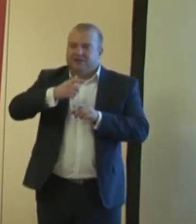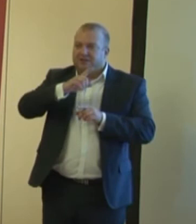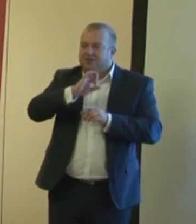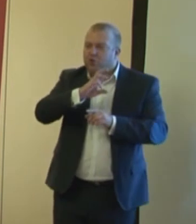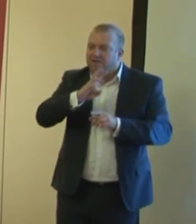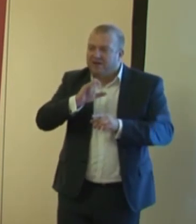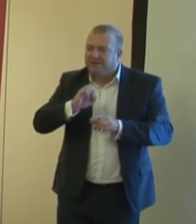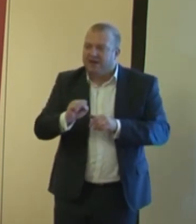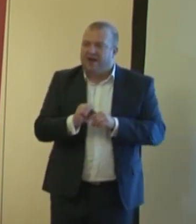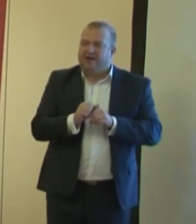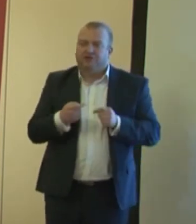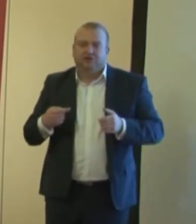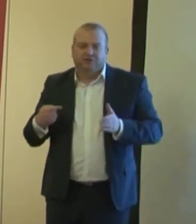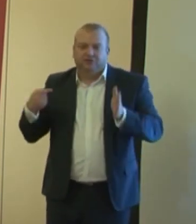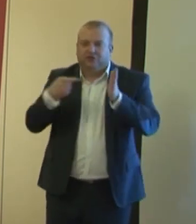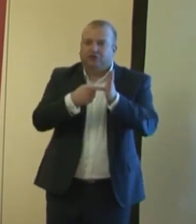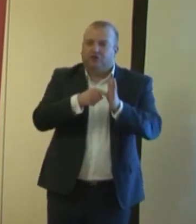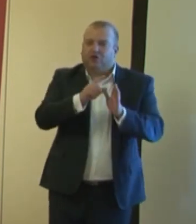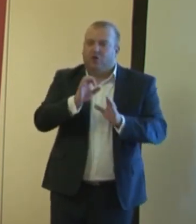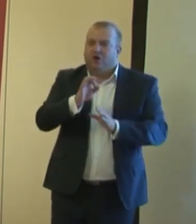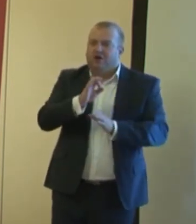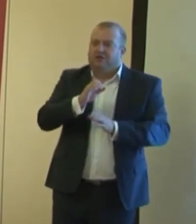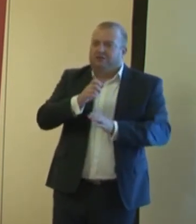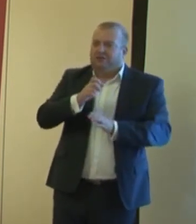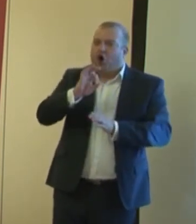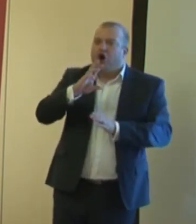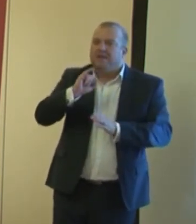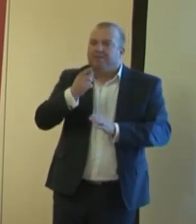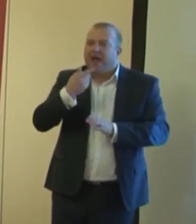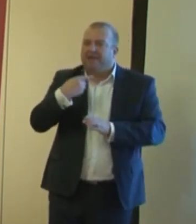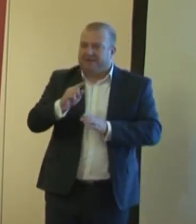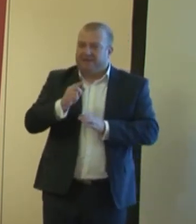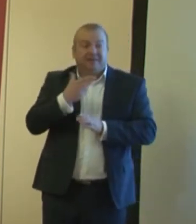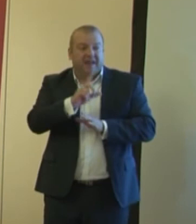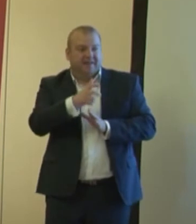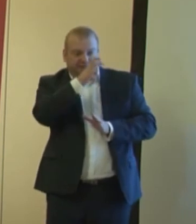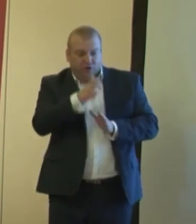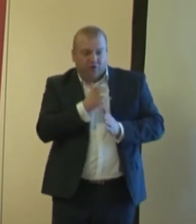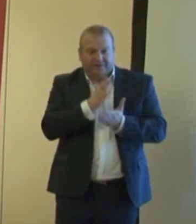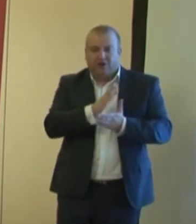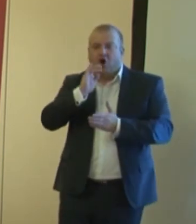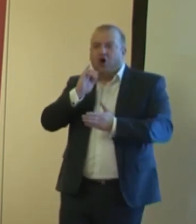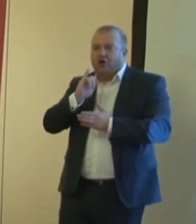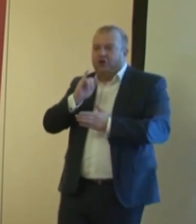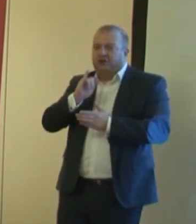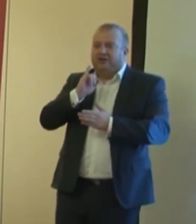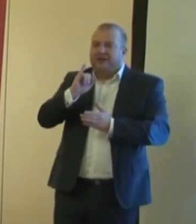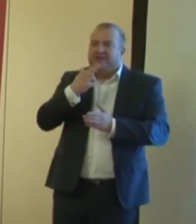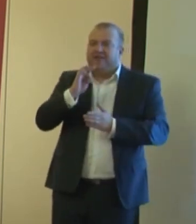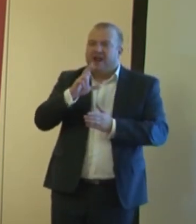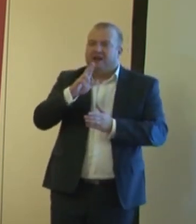olimpiad dla osób niepełnosprawnych, ale tych olimpiad intelektualnych, nie sportowych. Bardzo dobrze